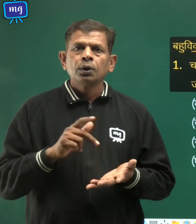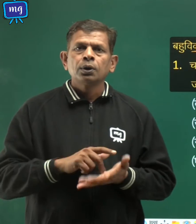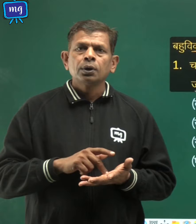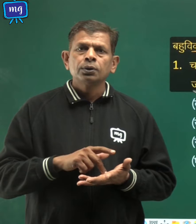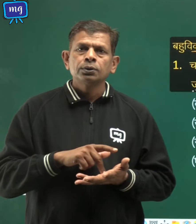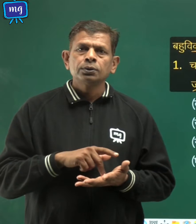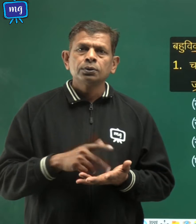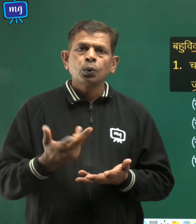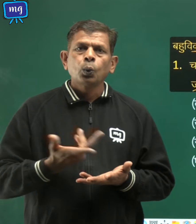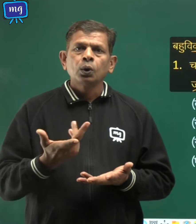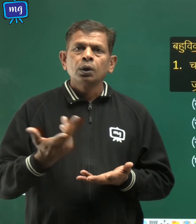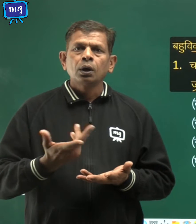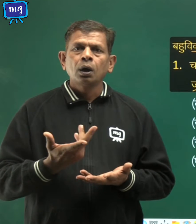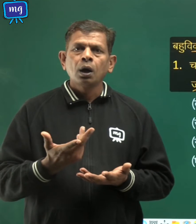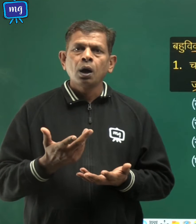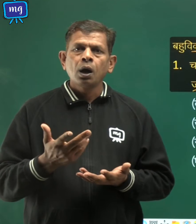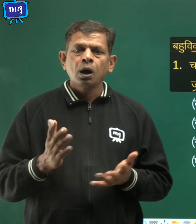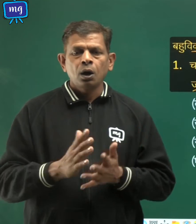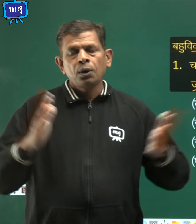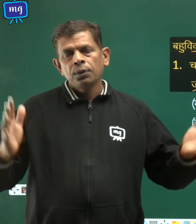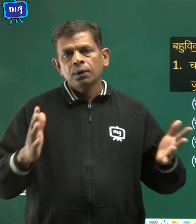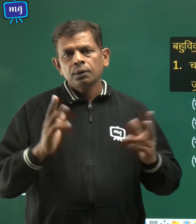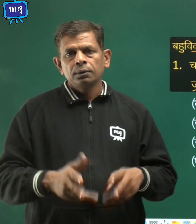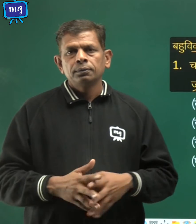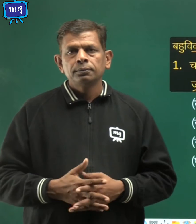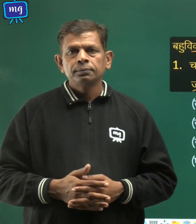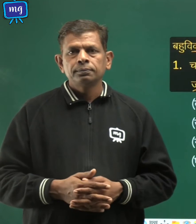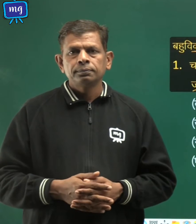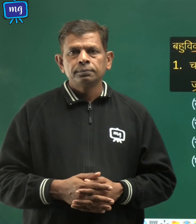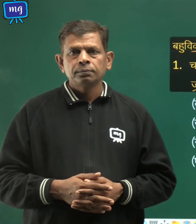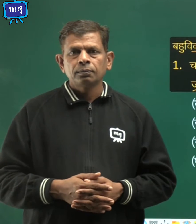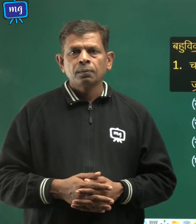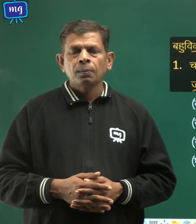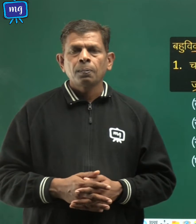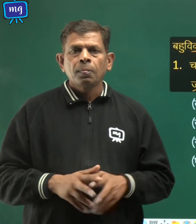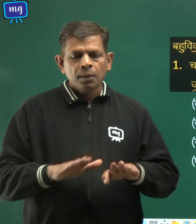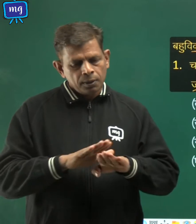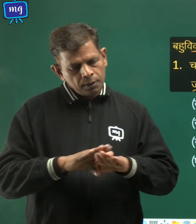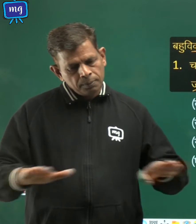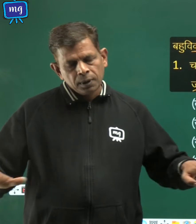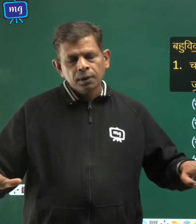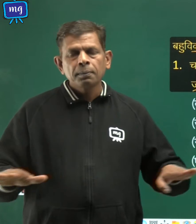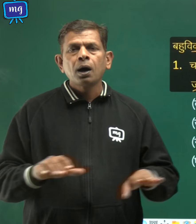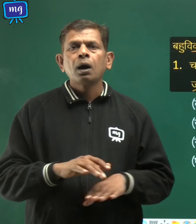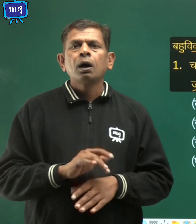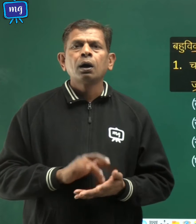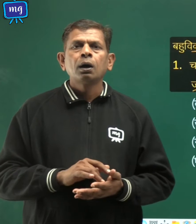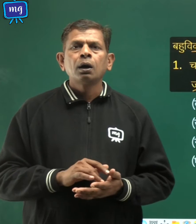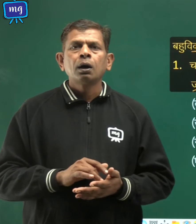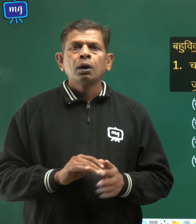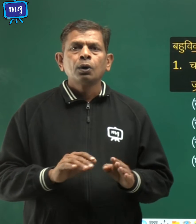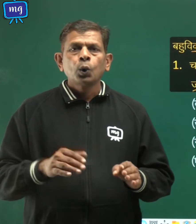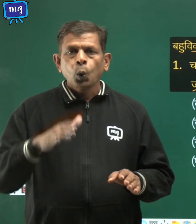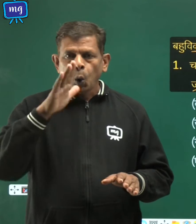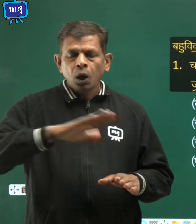अधिक रहती है समतलिय भाग, तटिय